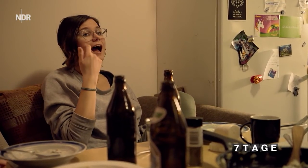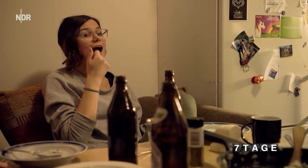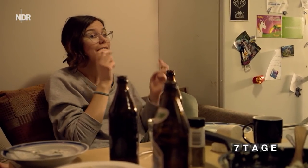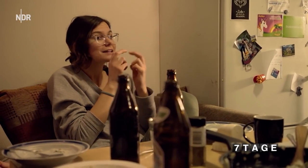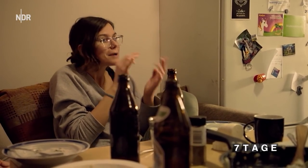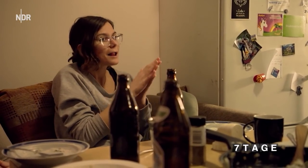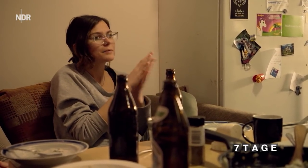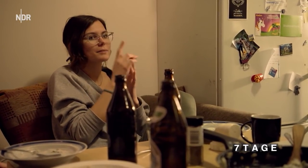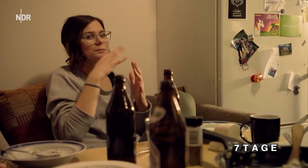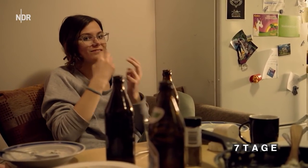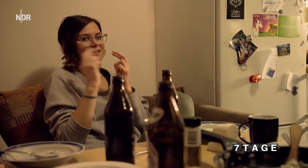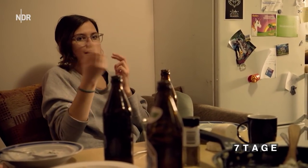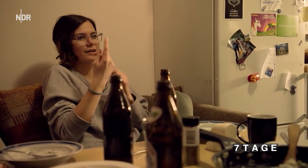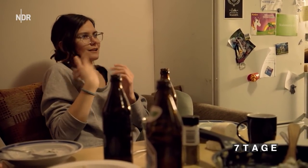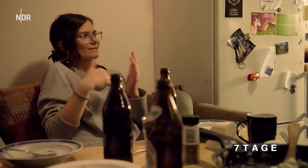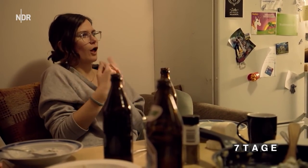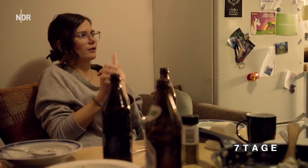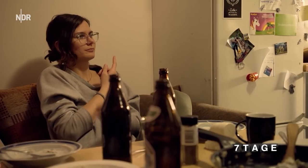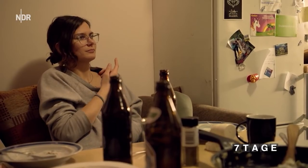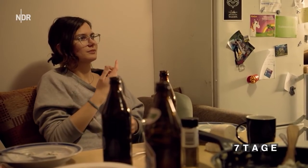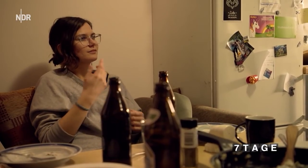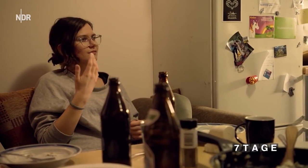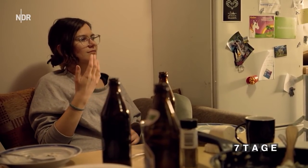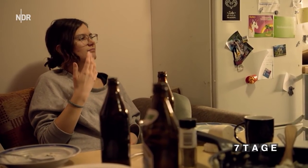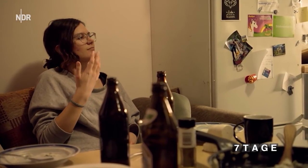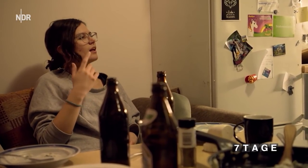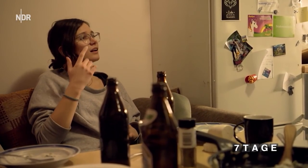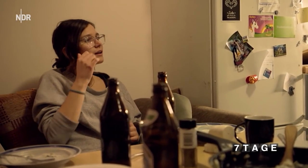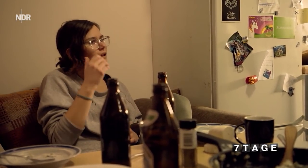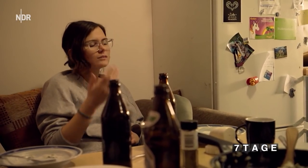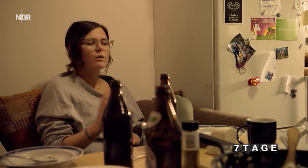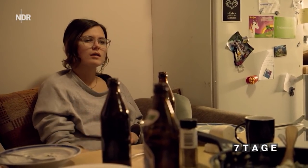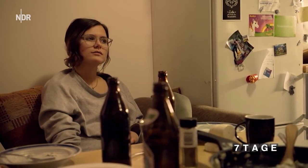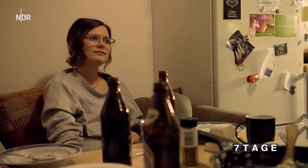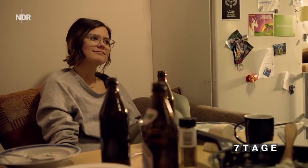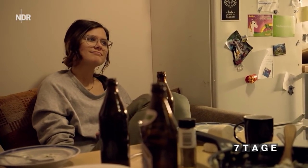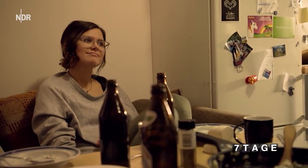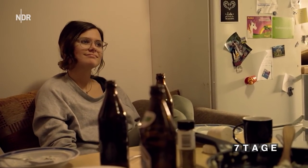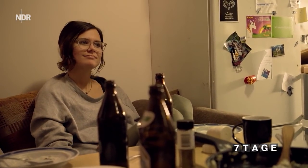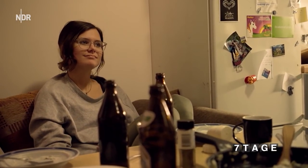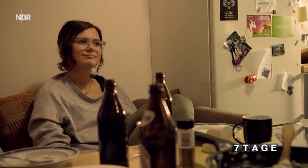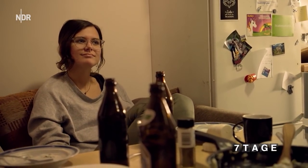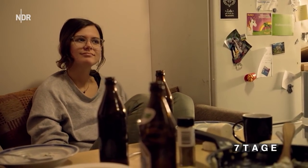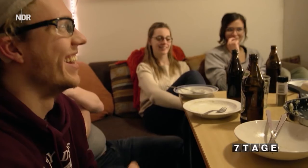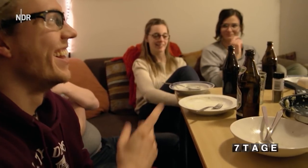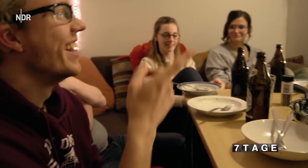und machten auch alle zusammen. Aber in der großen Runde bin ich total verloren, sitze dann dabei und krieg nichts mit. Und das hat mich schon angestohlen.